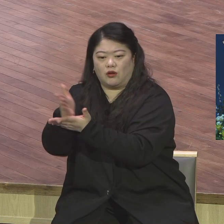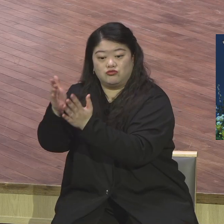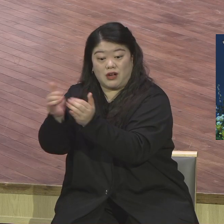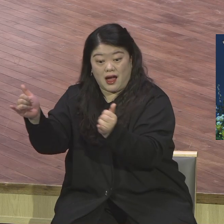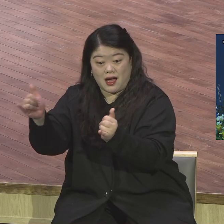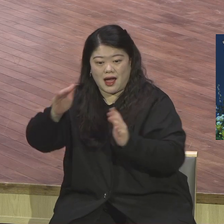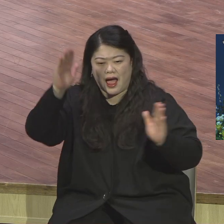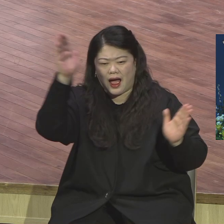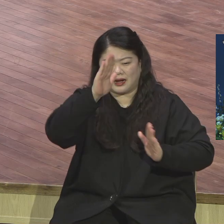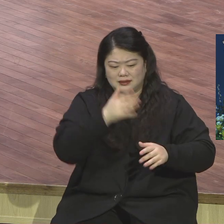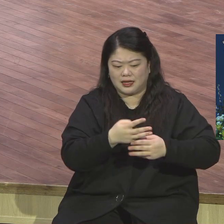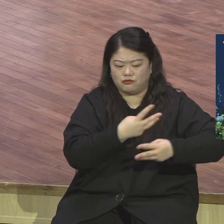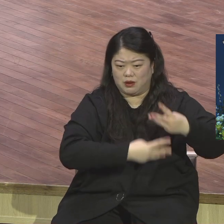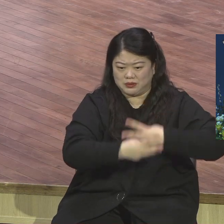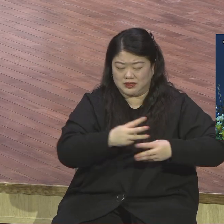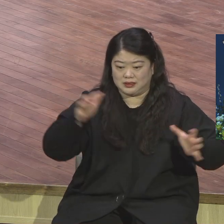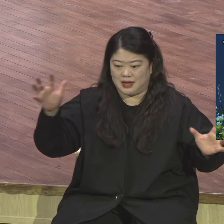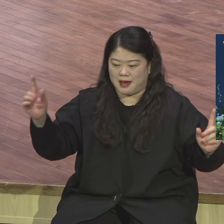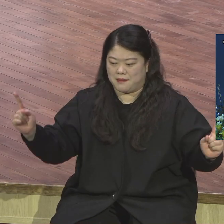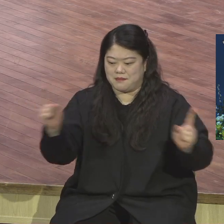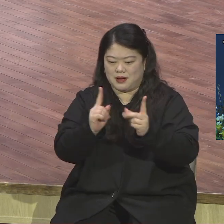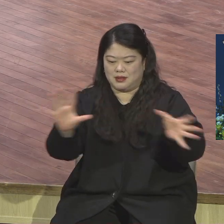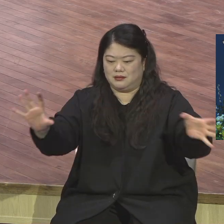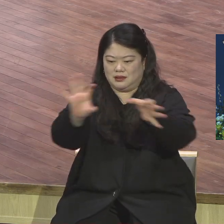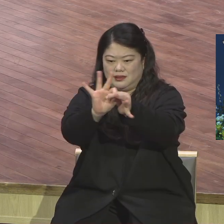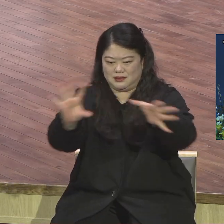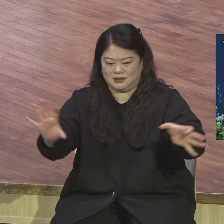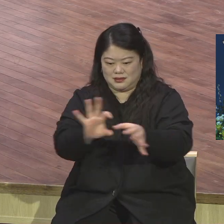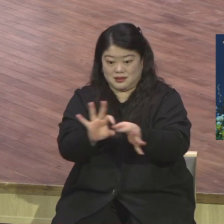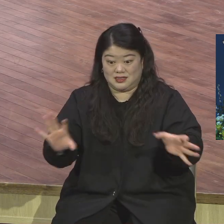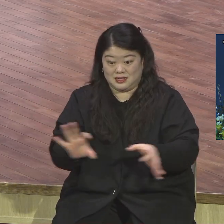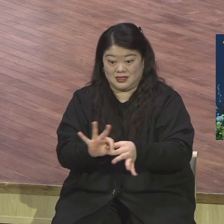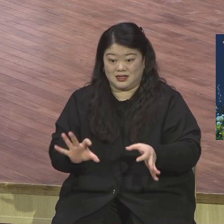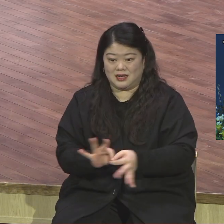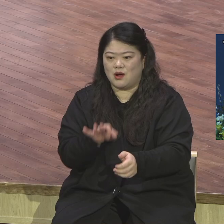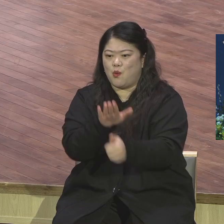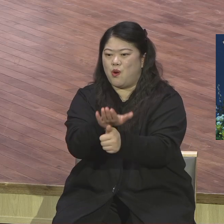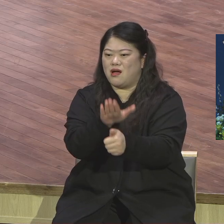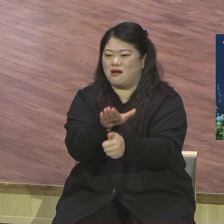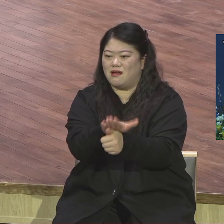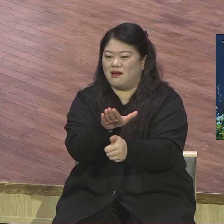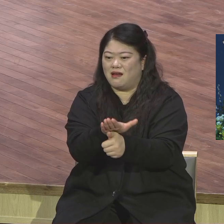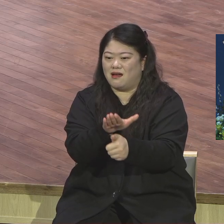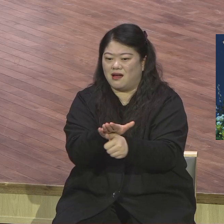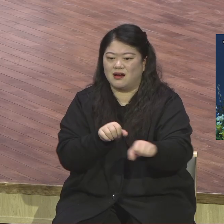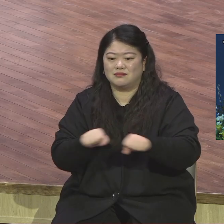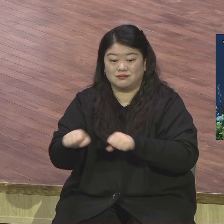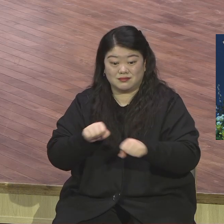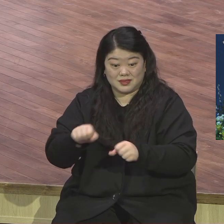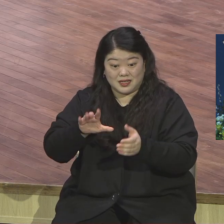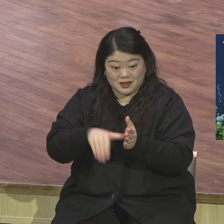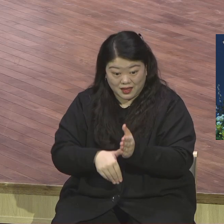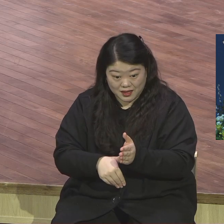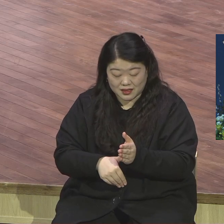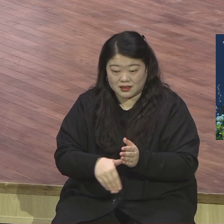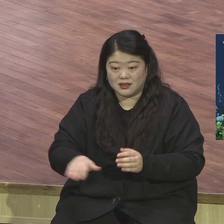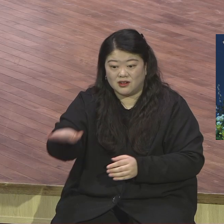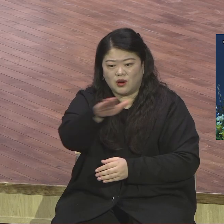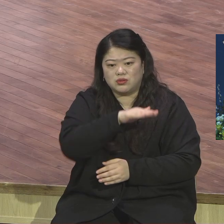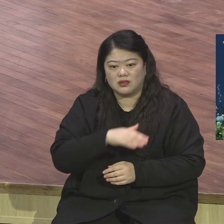우리가 지금 이렇게 한걸음 한걸음 구체화하는 도전이 일시합니다. 연계해 모든 선수들 나중 영광의